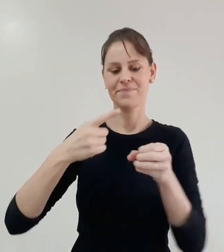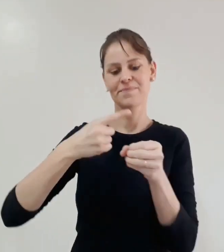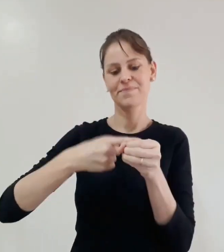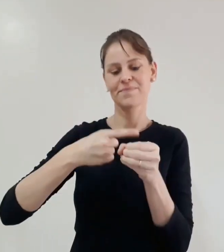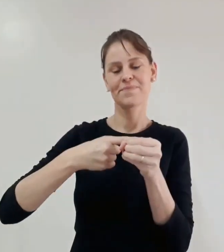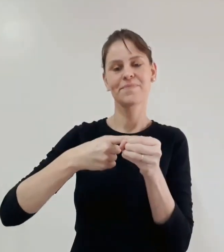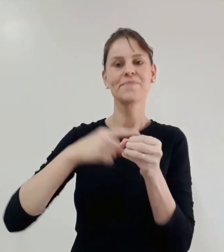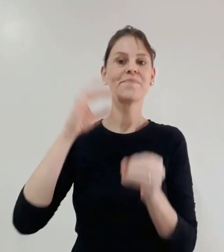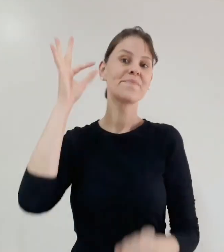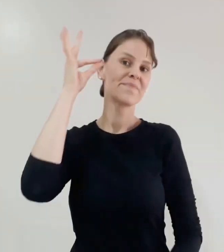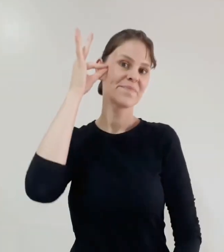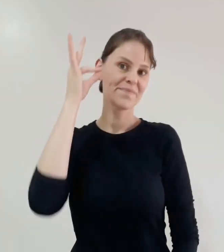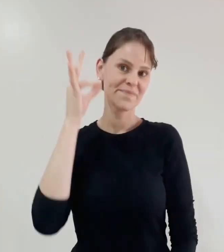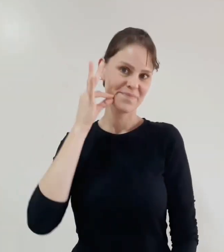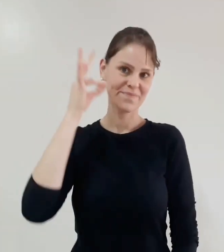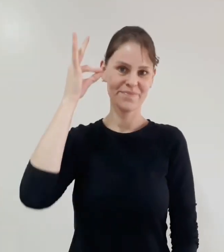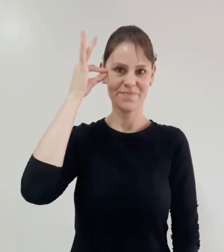resido aqui em Mafra,